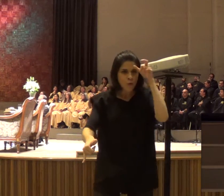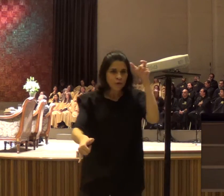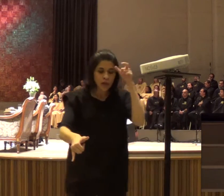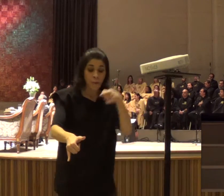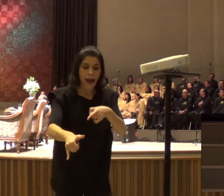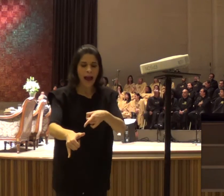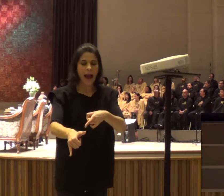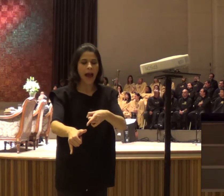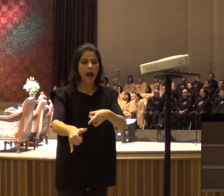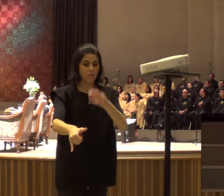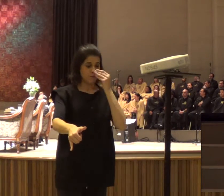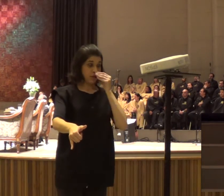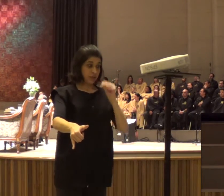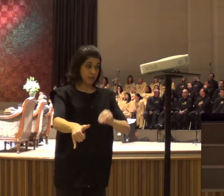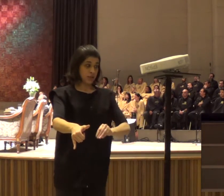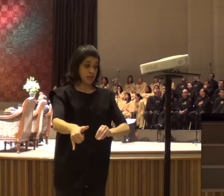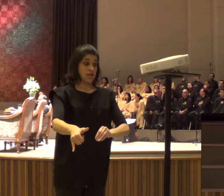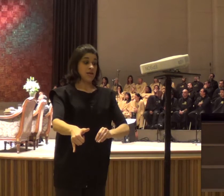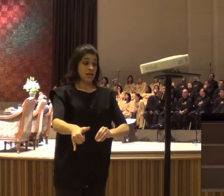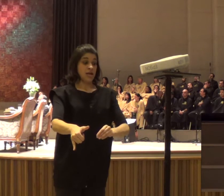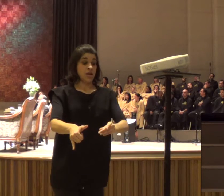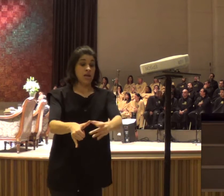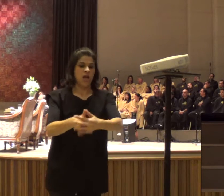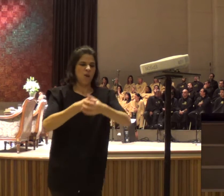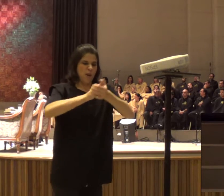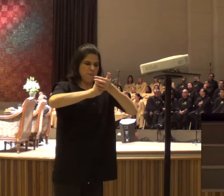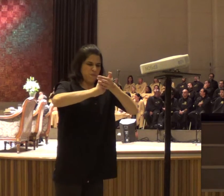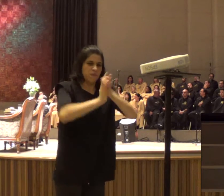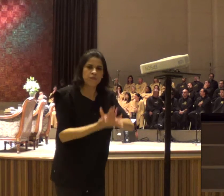o coração da gente, e arrebata, e leva embora,